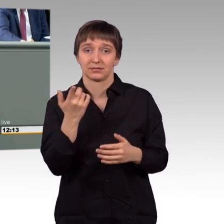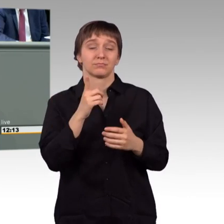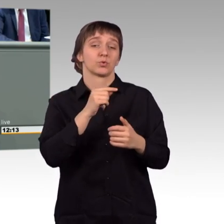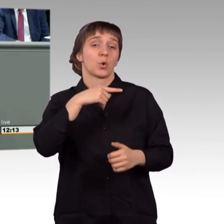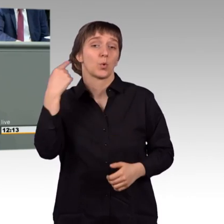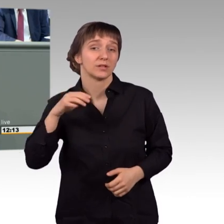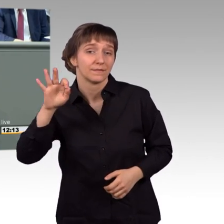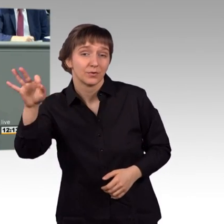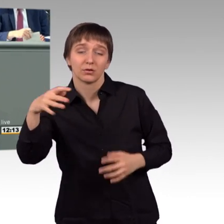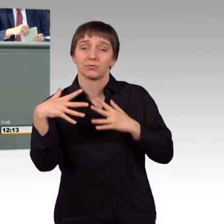wie für die USA.